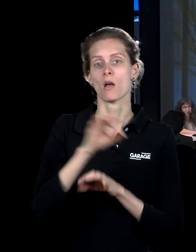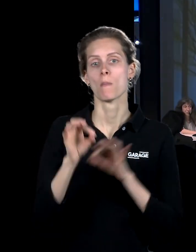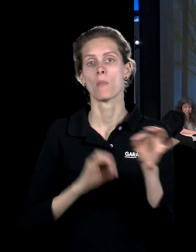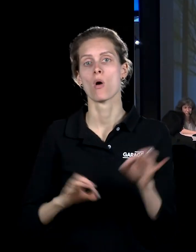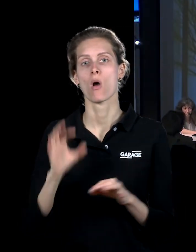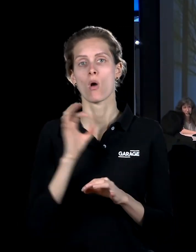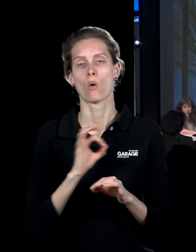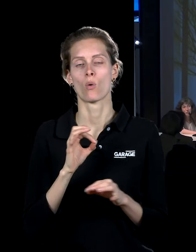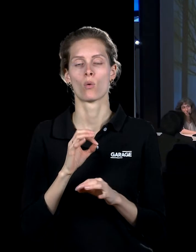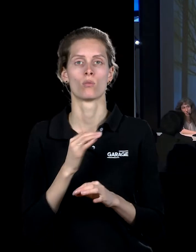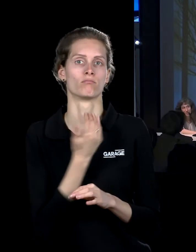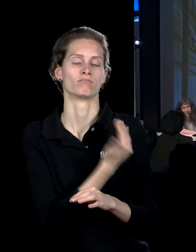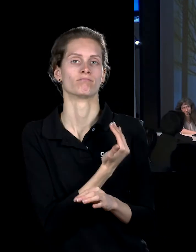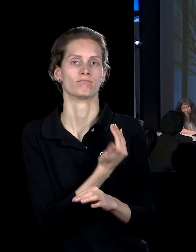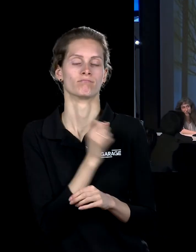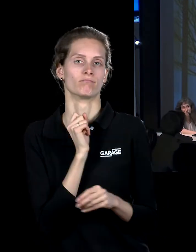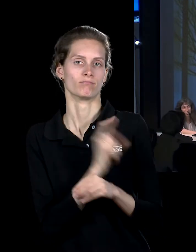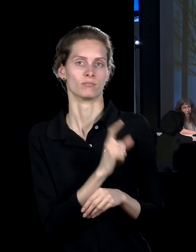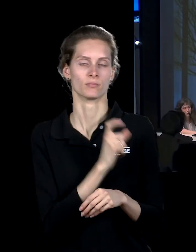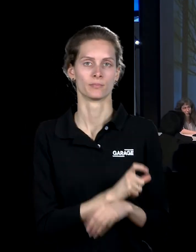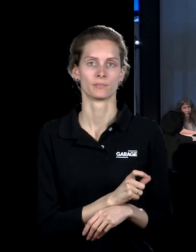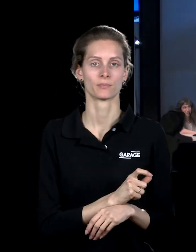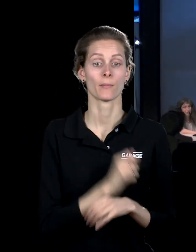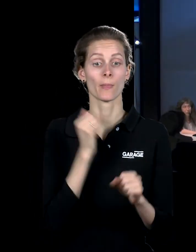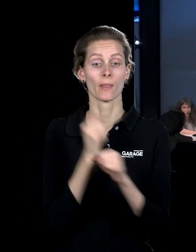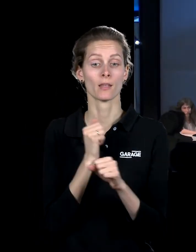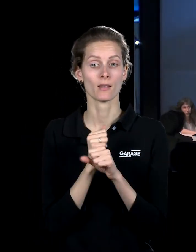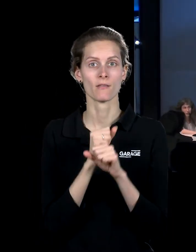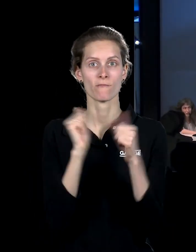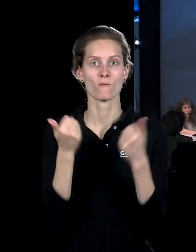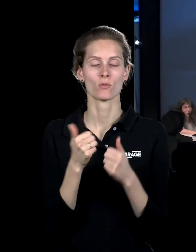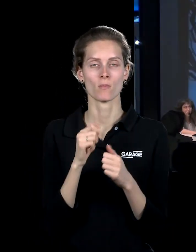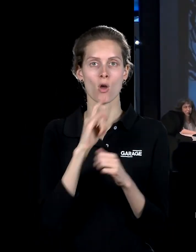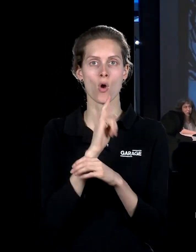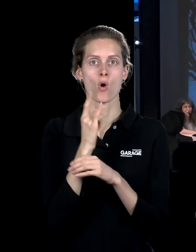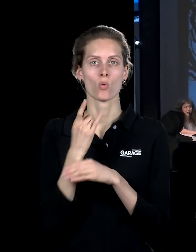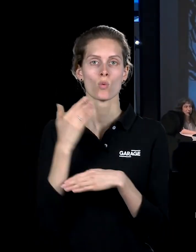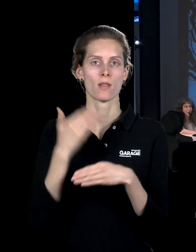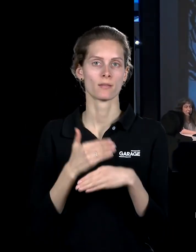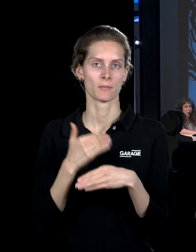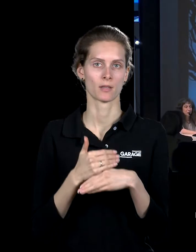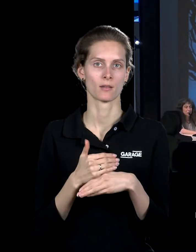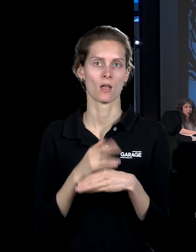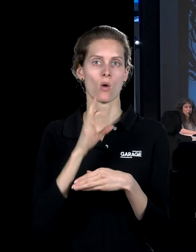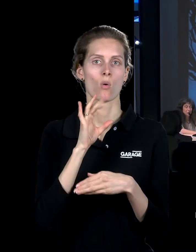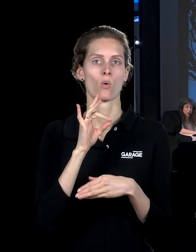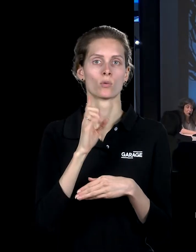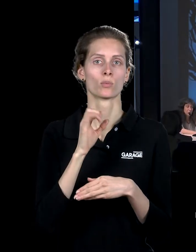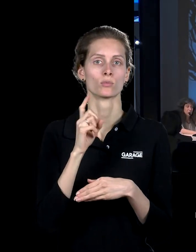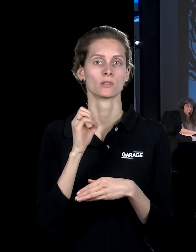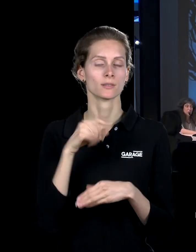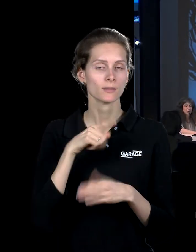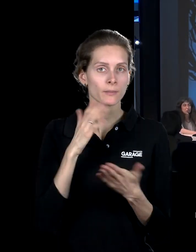делает в виде кукольного спектакля, в виде кукольной оперы, где есть не только Корбюзье и кукольная опера, где есть сам Юиг, который